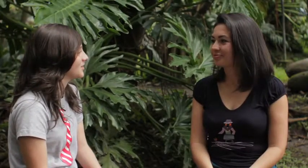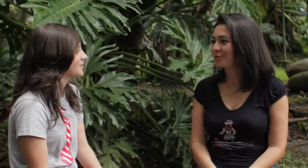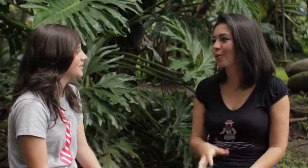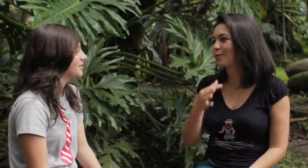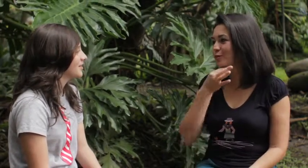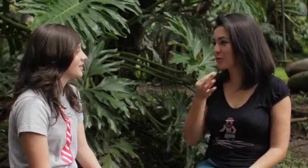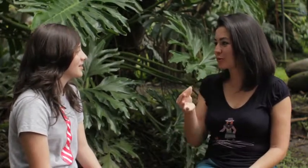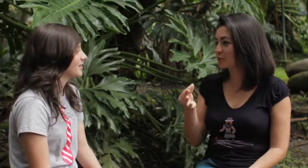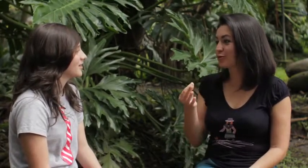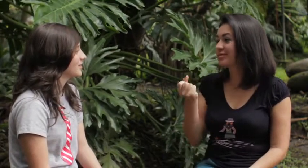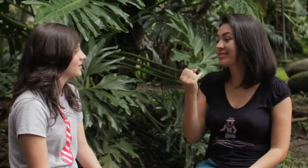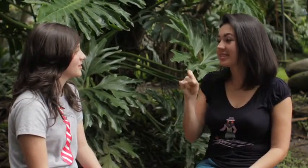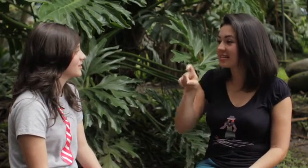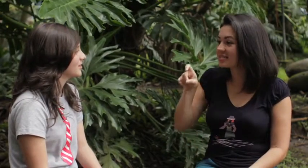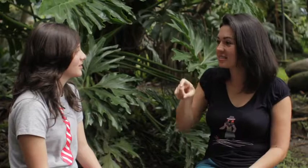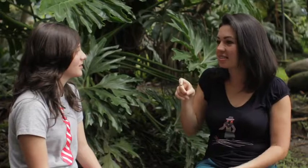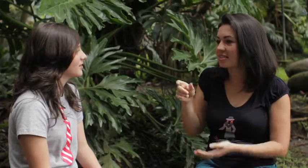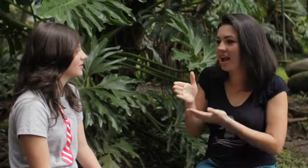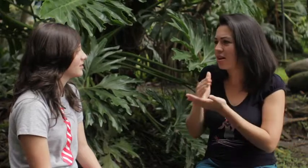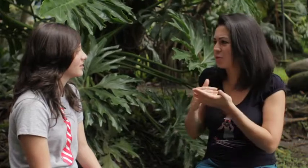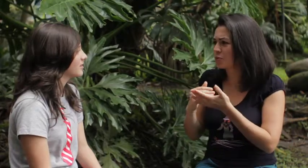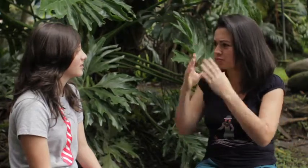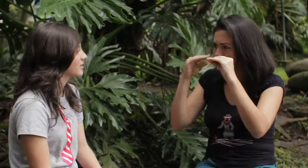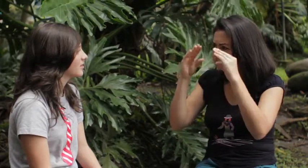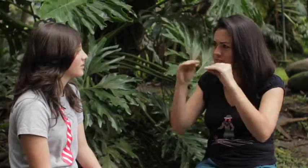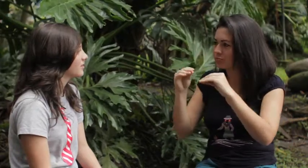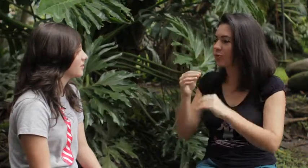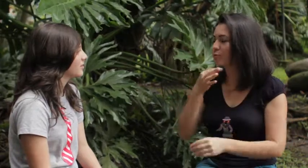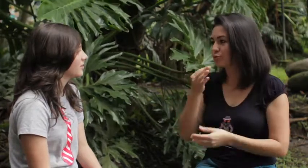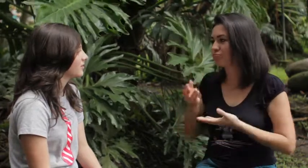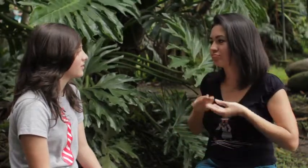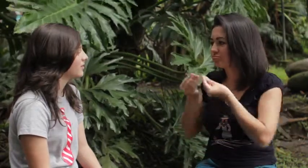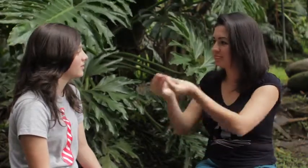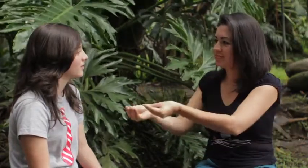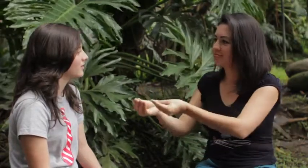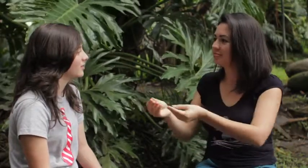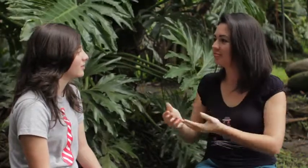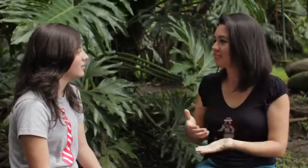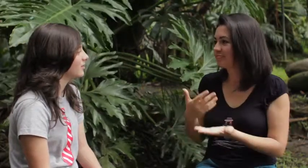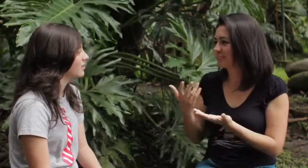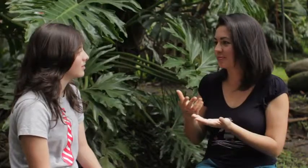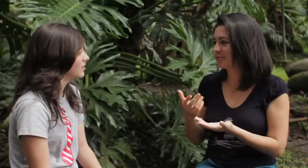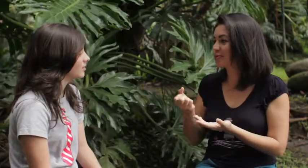Con mucho gusto Si necesitas Algo De información Con mucho gusto Te la puedo Brindar También